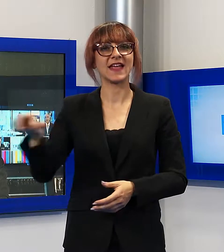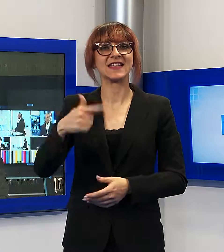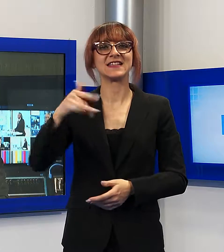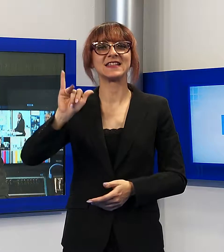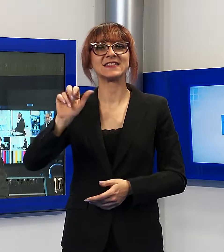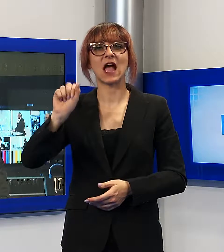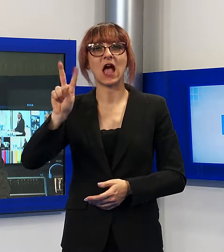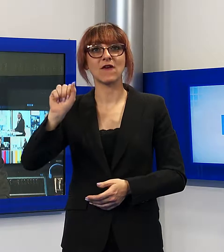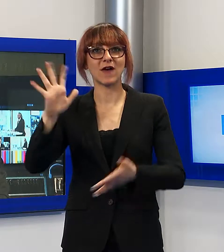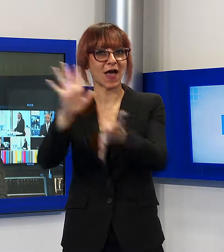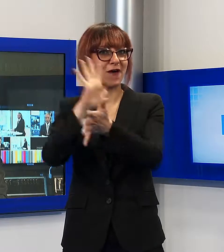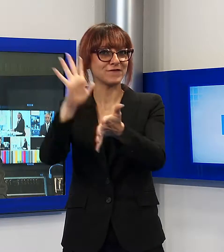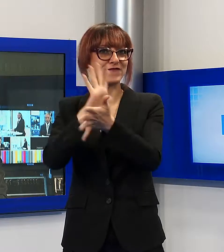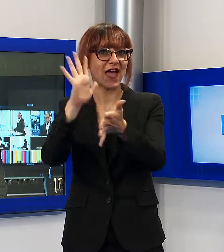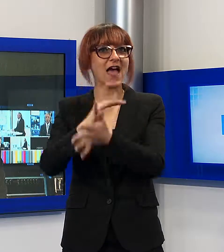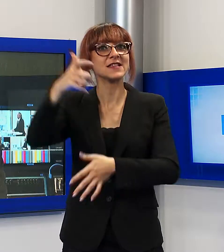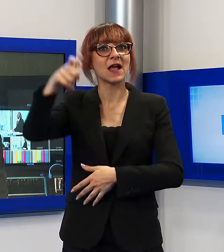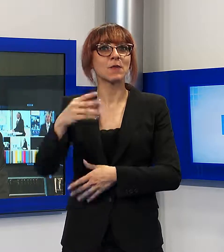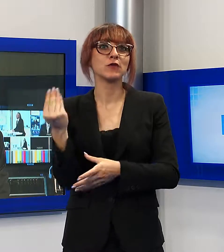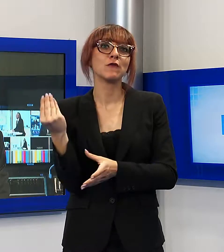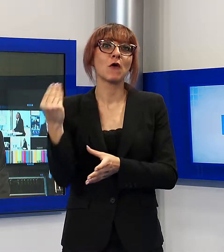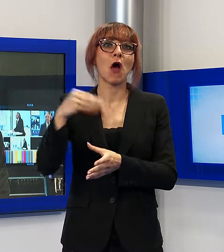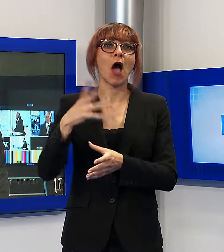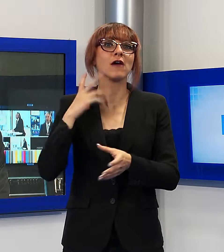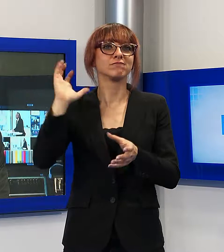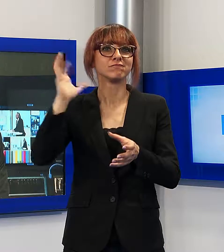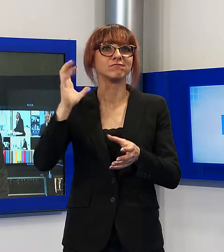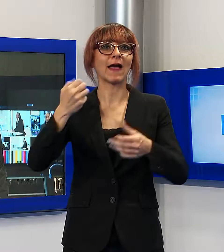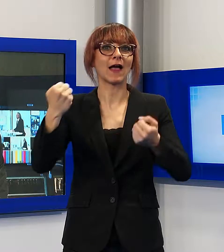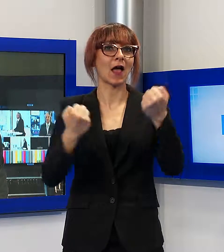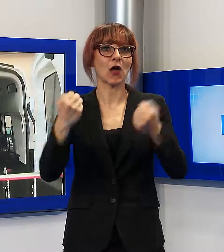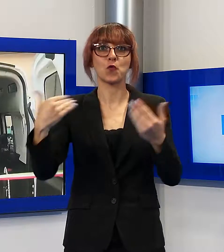Versilia, Stiava in festa per il nuovo mezzo sociale della Misericordia.